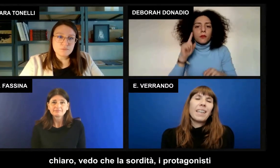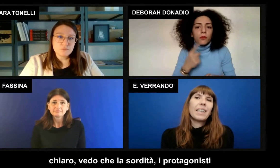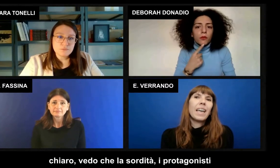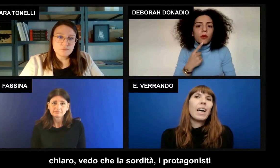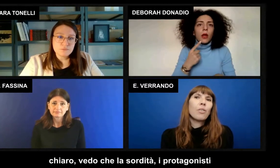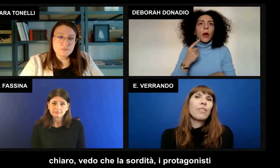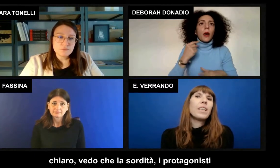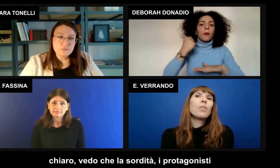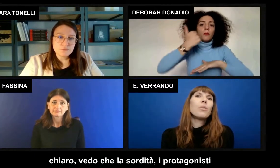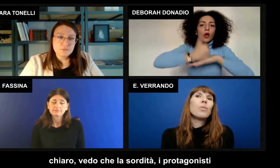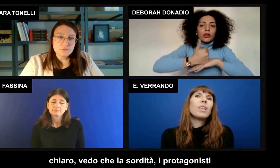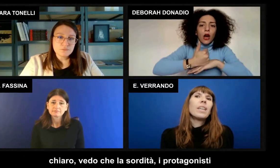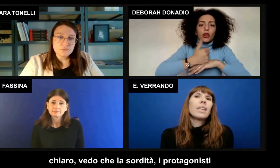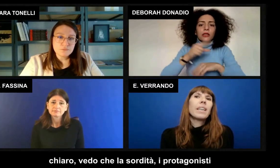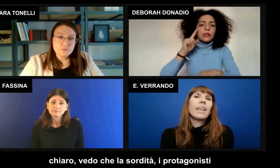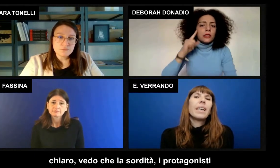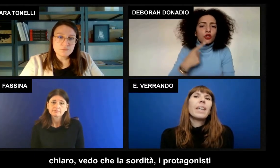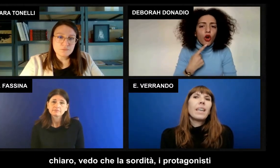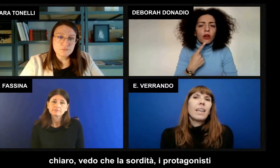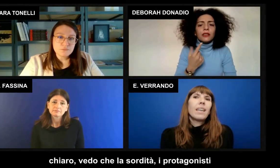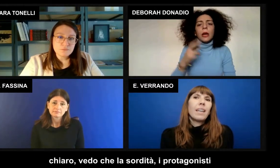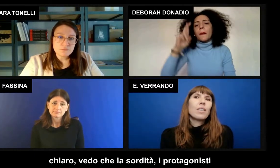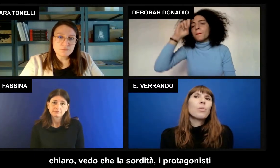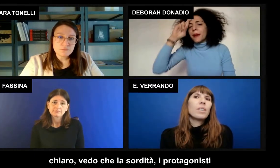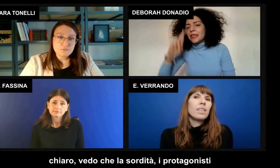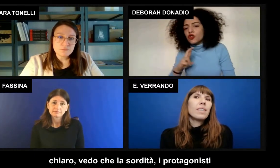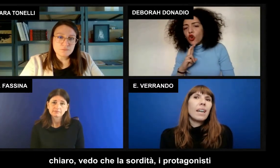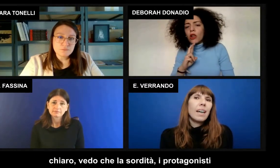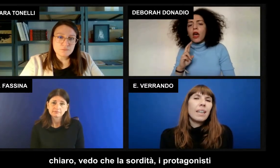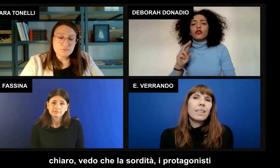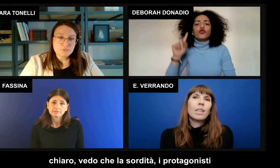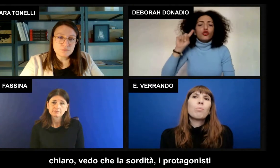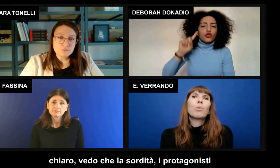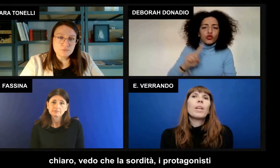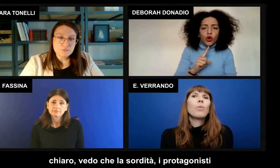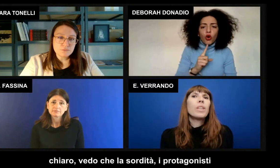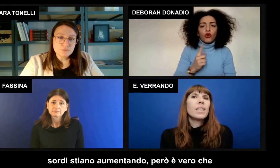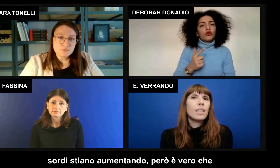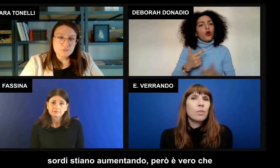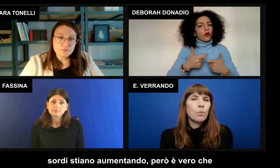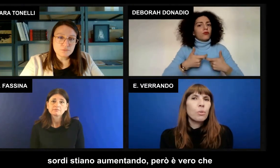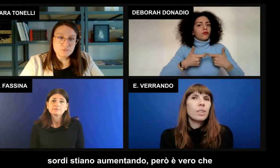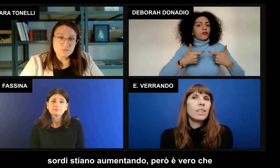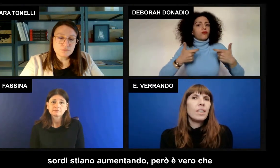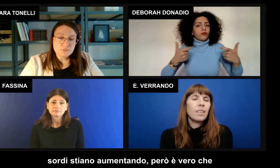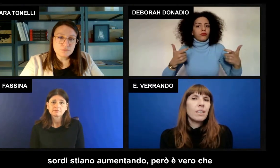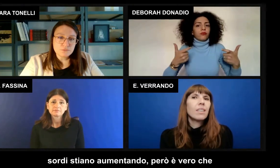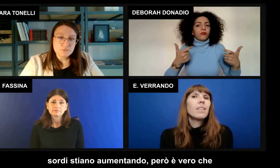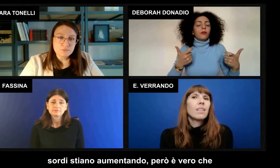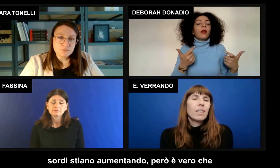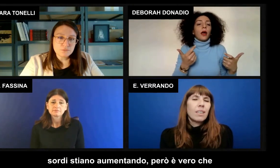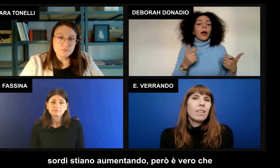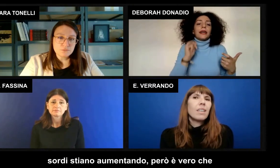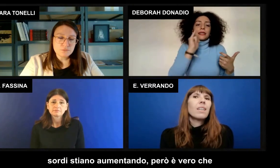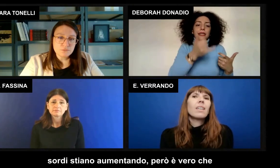è chiaro, vedo che la sordità, i protagonisti sordi,